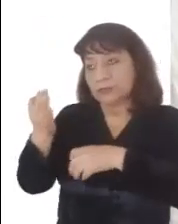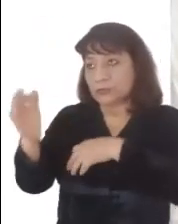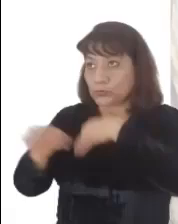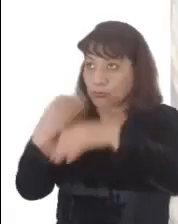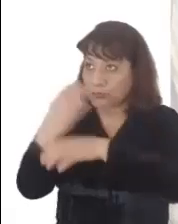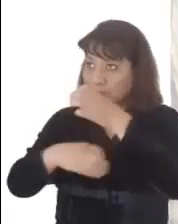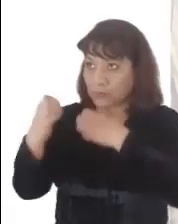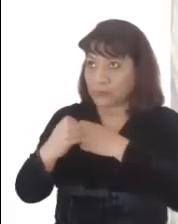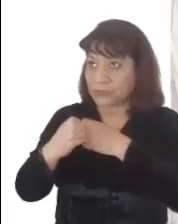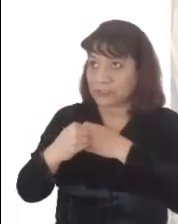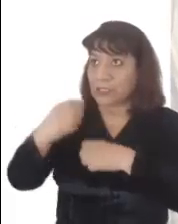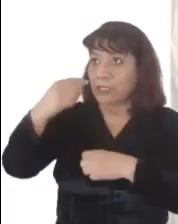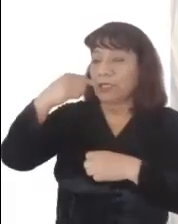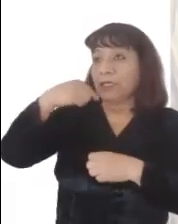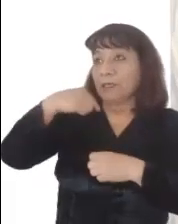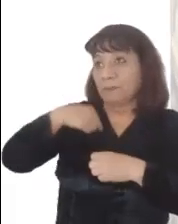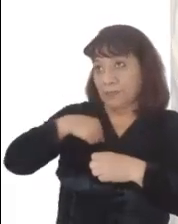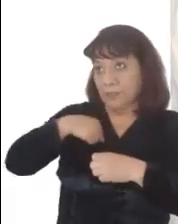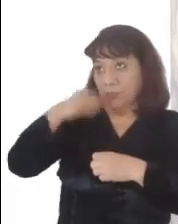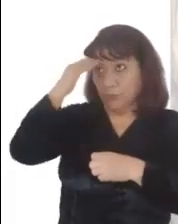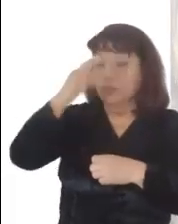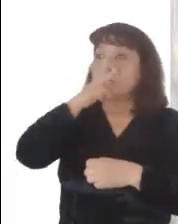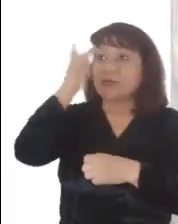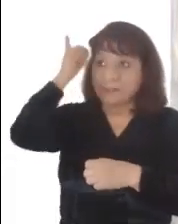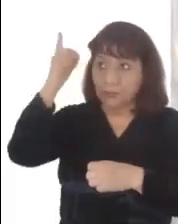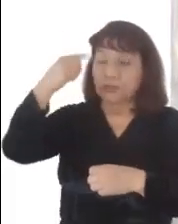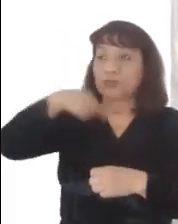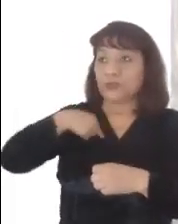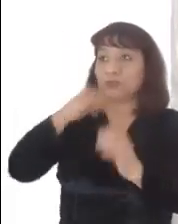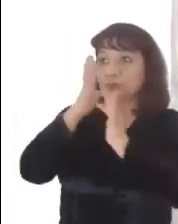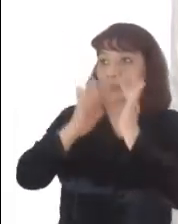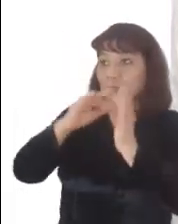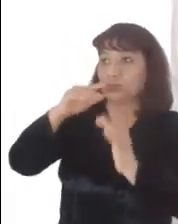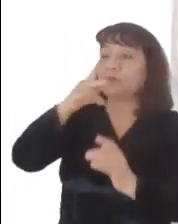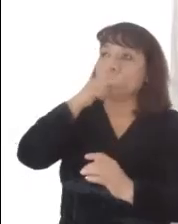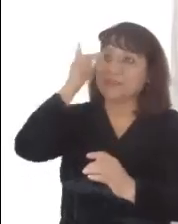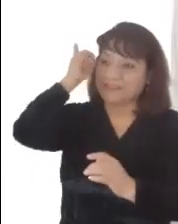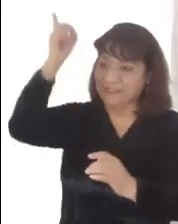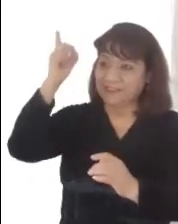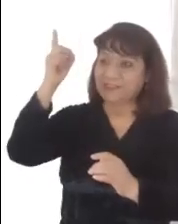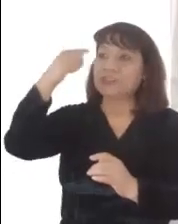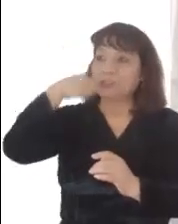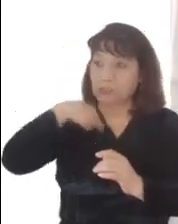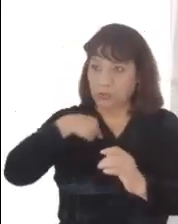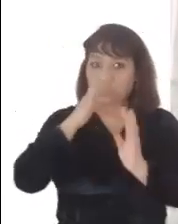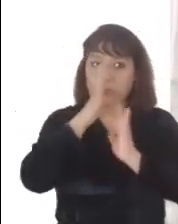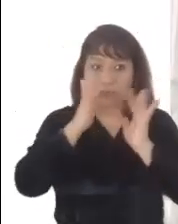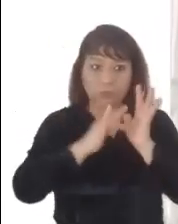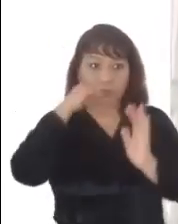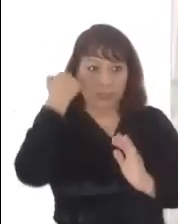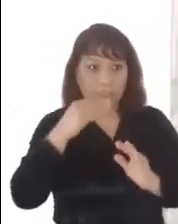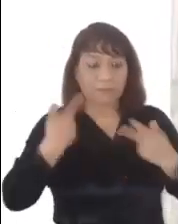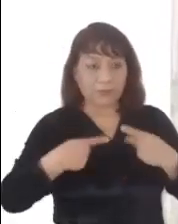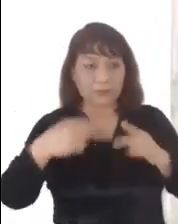conoce quién es el Hijo sino el Padre, ni quién es el Padre sino el Hijo, y aquel a quien el Hijo se lo quiera revelar.